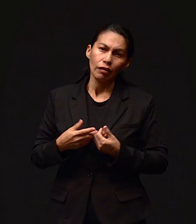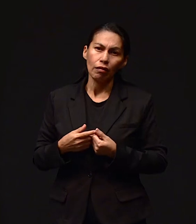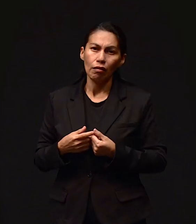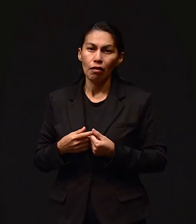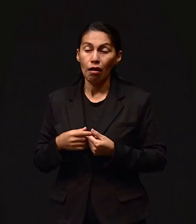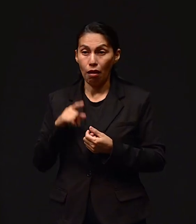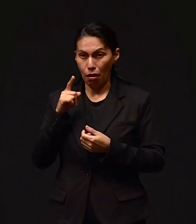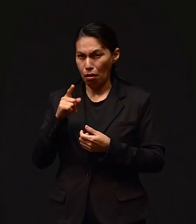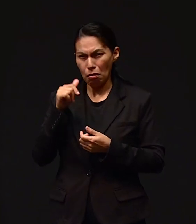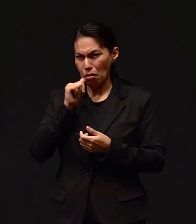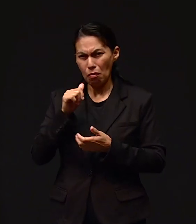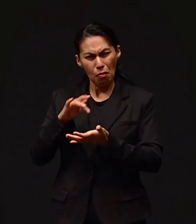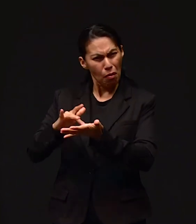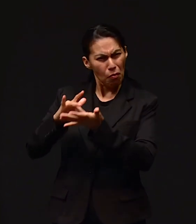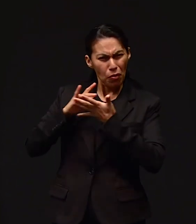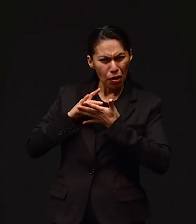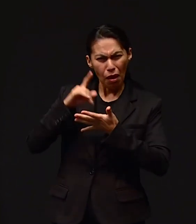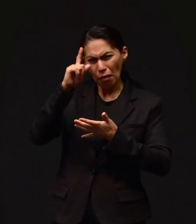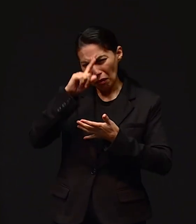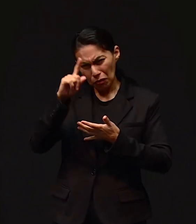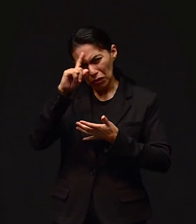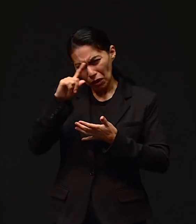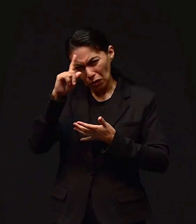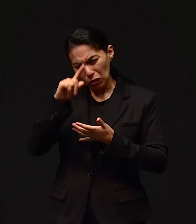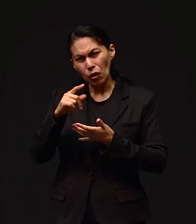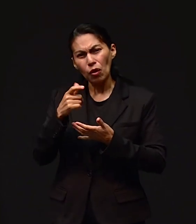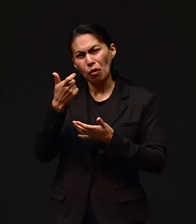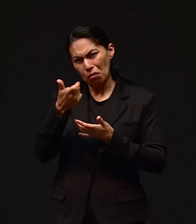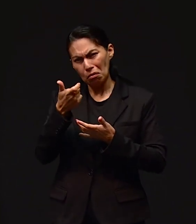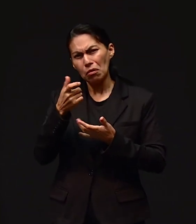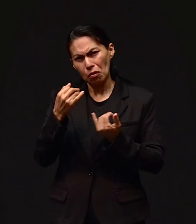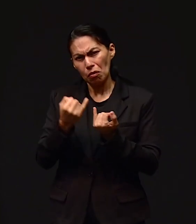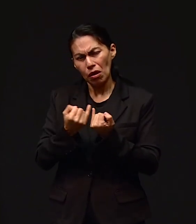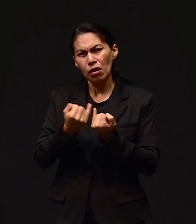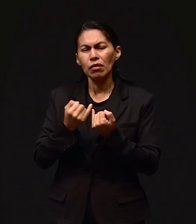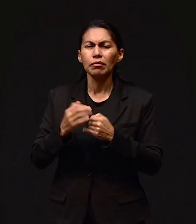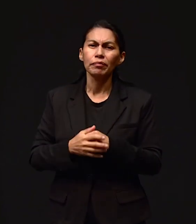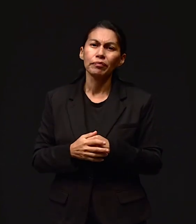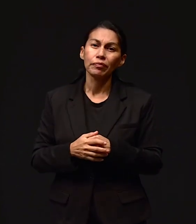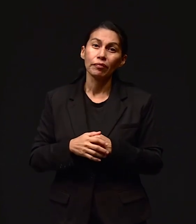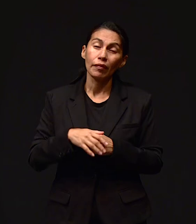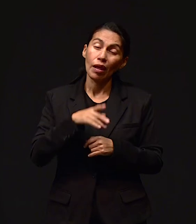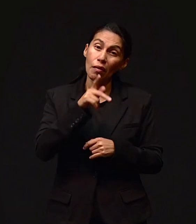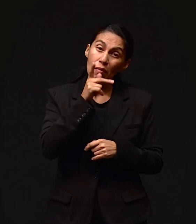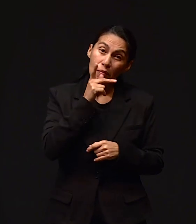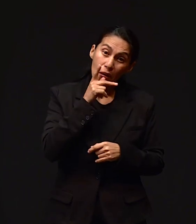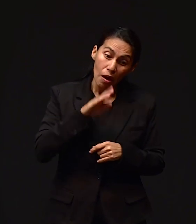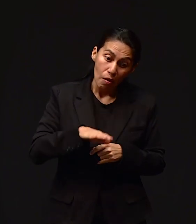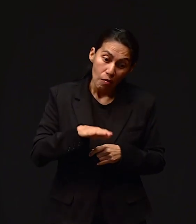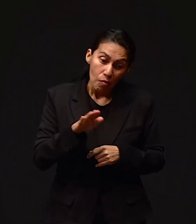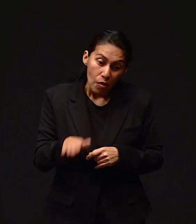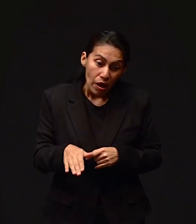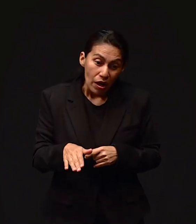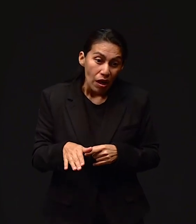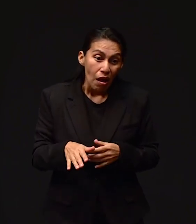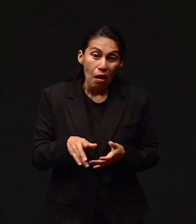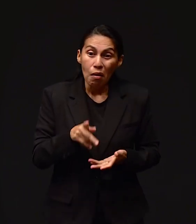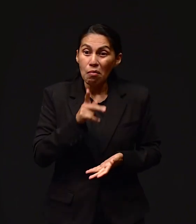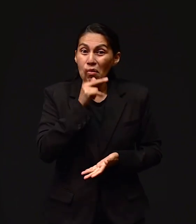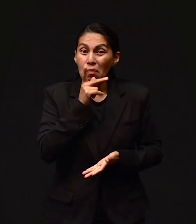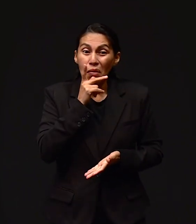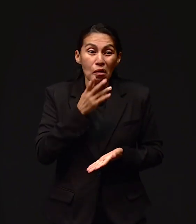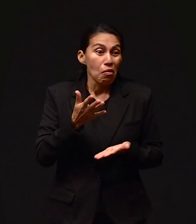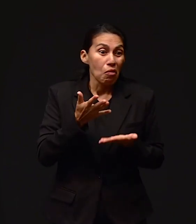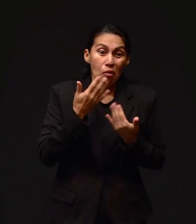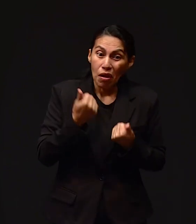también un poquito. Entonces, cuando él fallece, yo le dije a Dios, pues ahora tú serás mi padre.